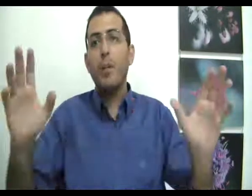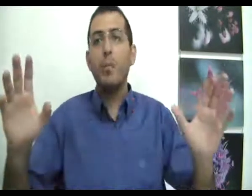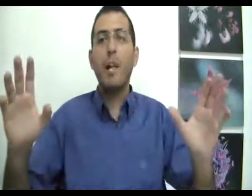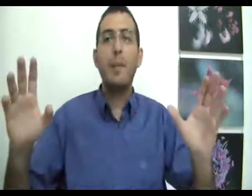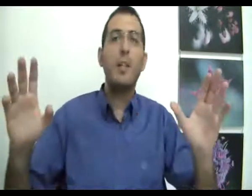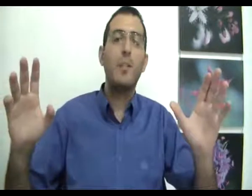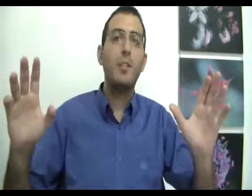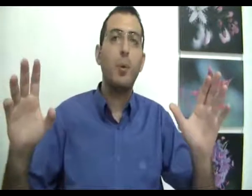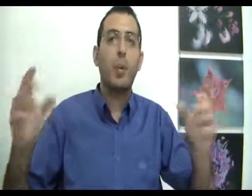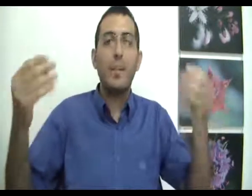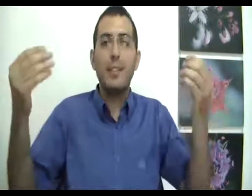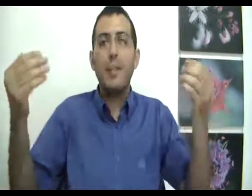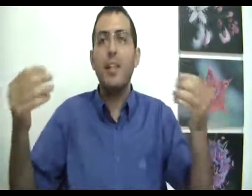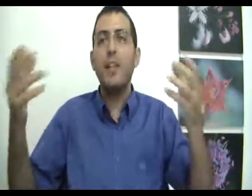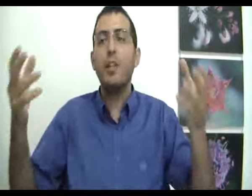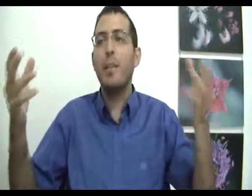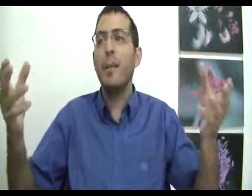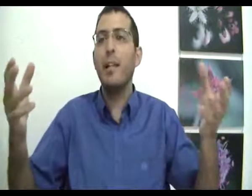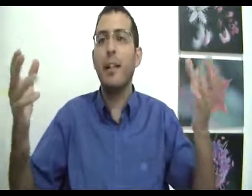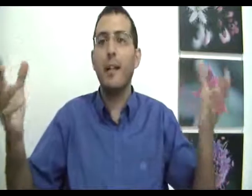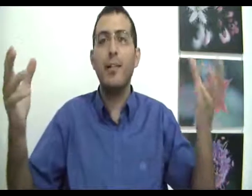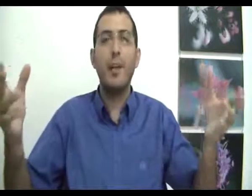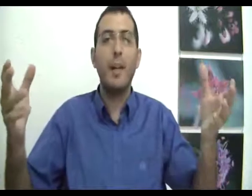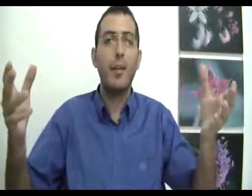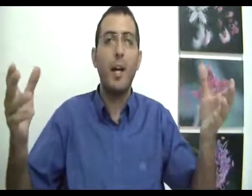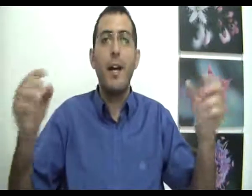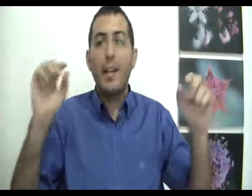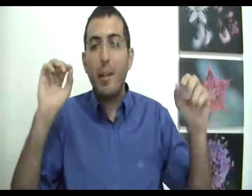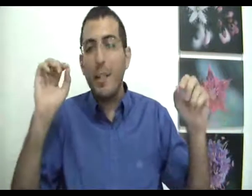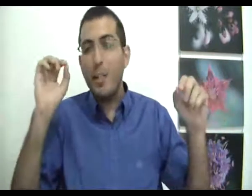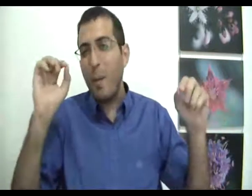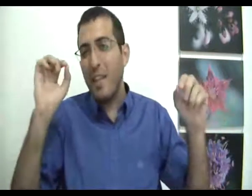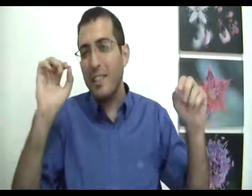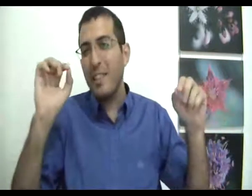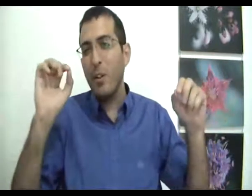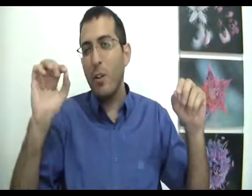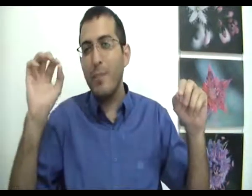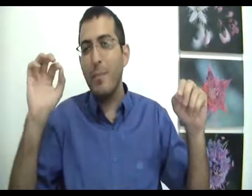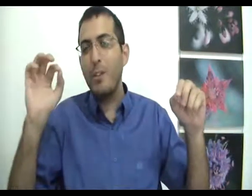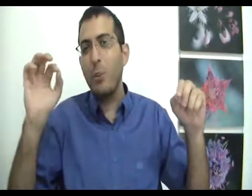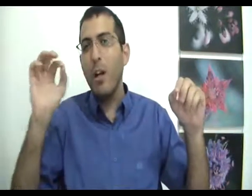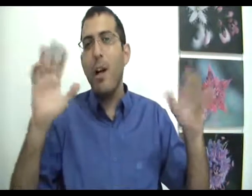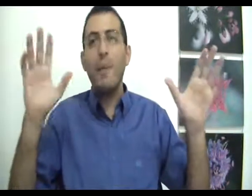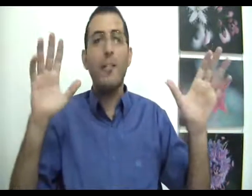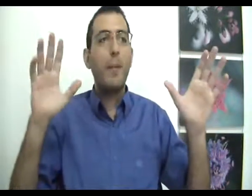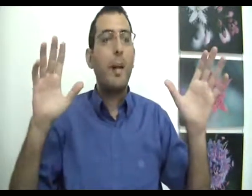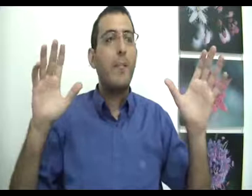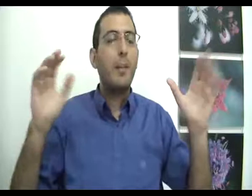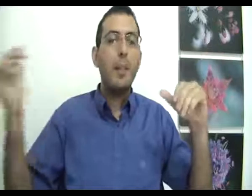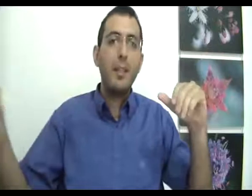לו מושג ממינות ומשמאלו כי מצד אמת אי אפשר באמת להדחיק את הדברים הרעים כי תמיד יישאר בך איזה זיכרון או איזה משהו מהדברים הרעים ותמיד אם אתה